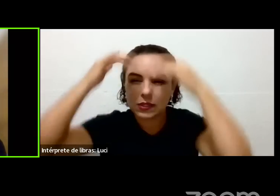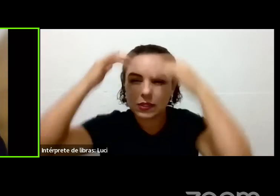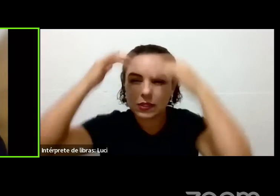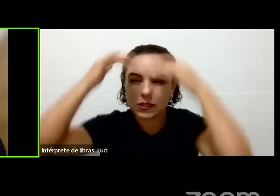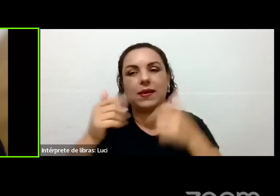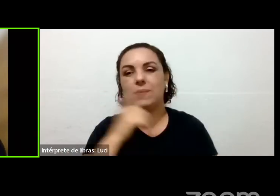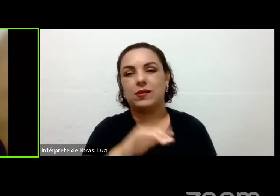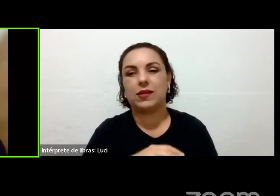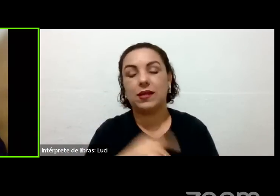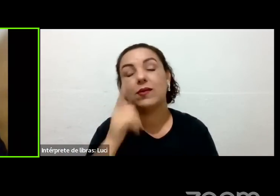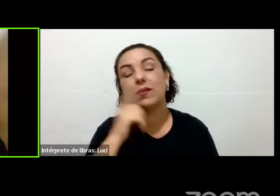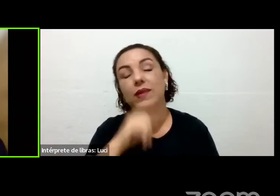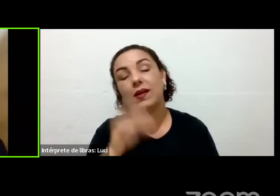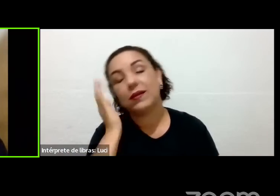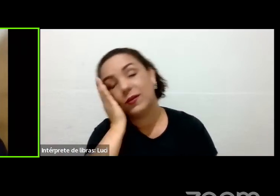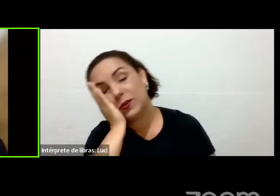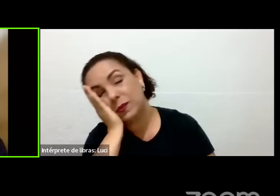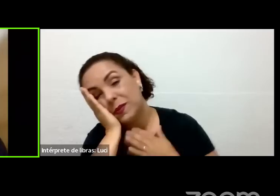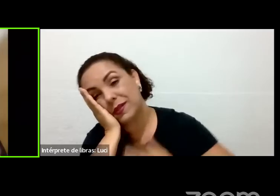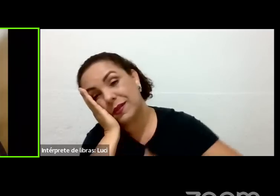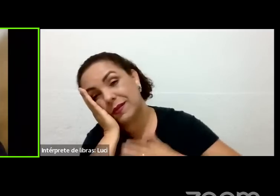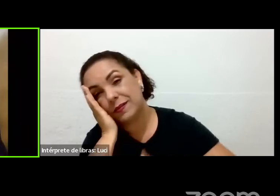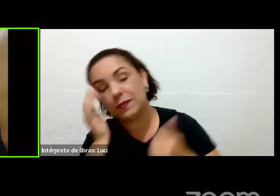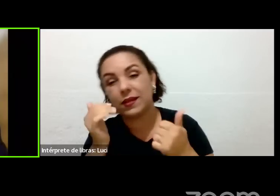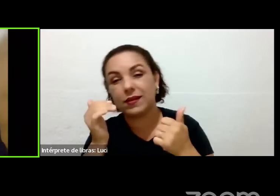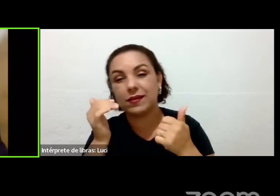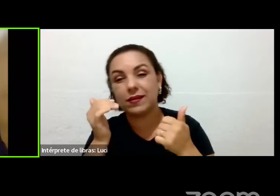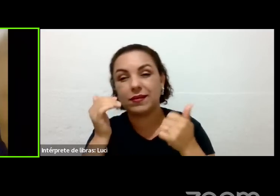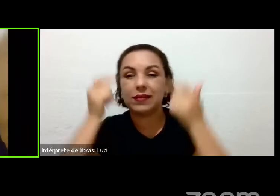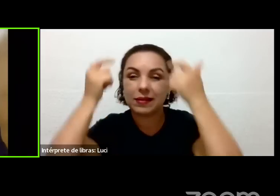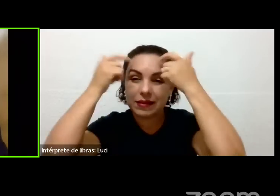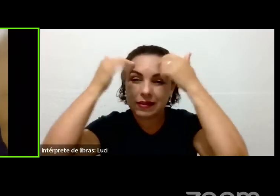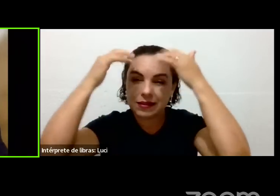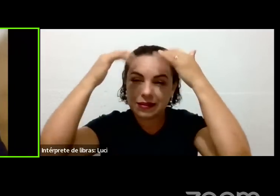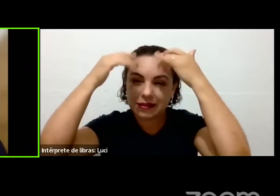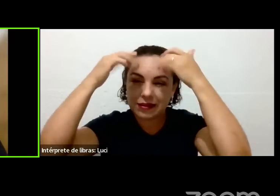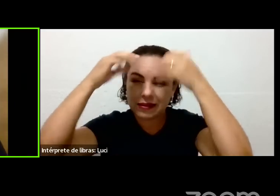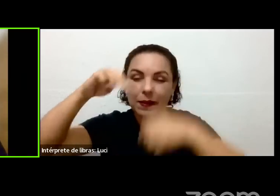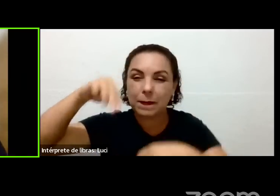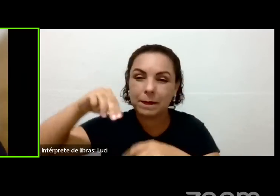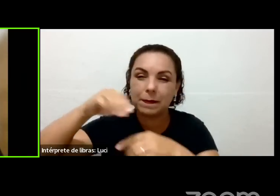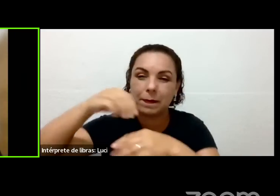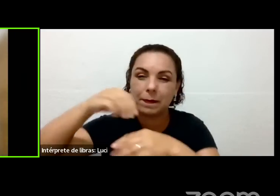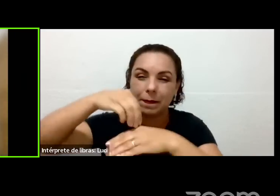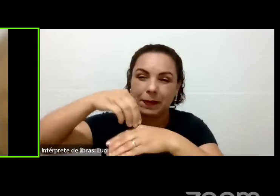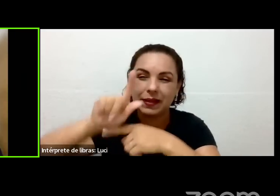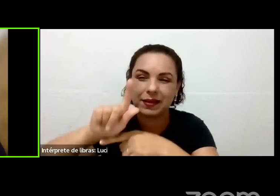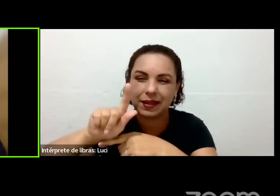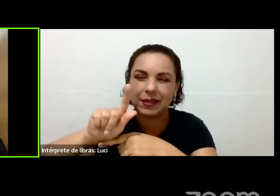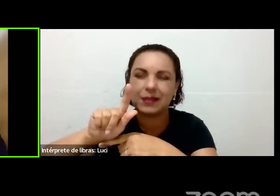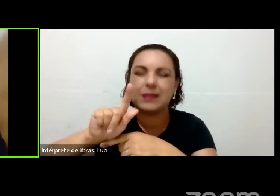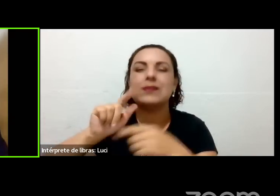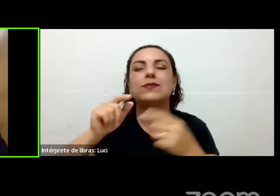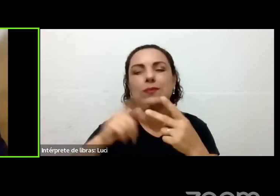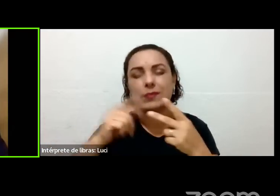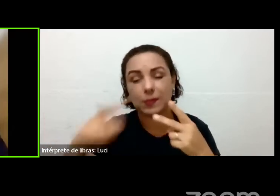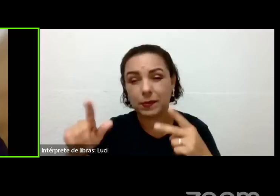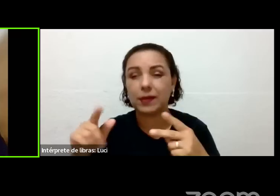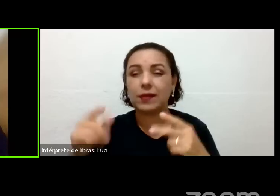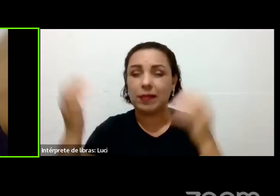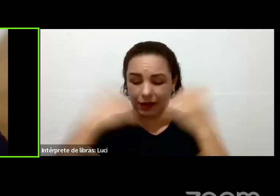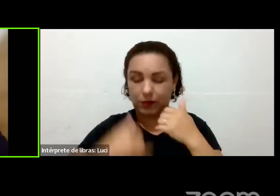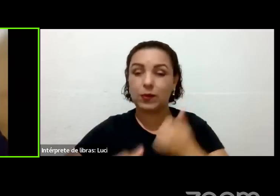eu durmo melhor, porque os neurotransmissores vão receber o magnésio, eu tenho a produção da ATP que me ajuda a ter energia,